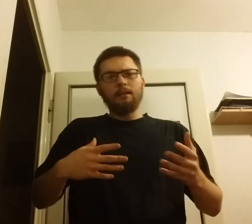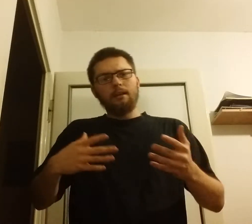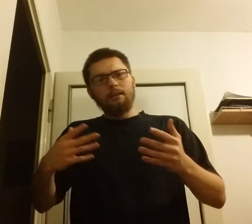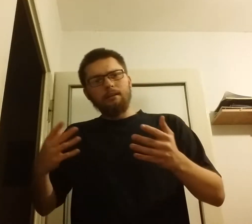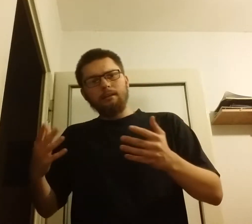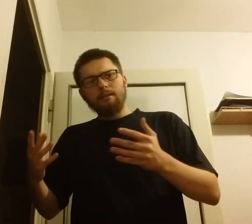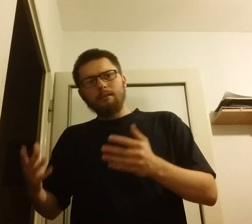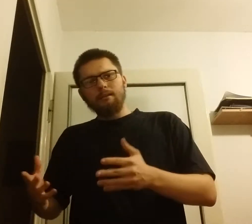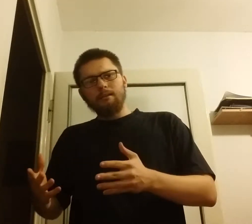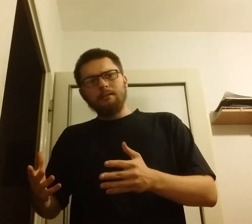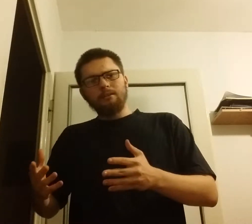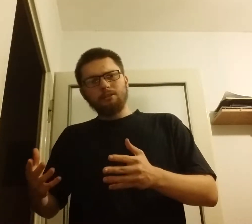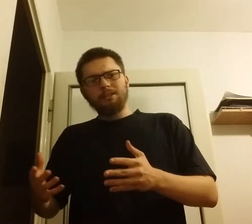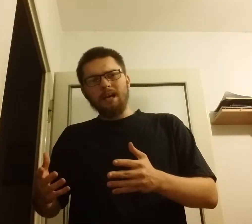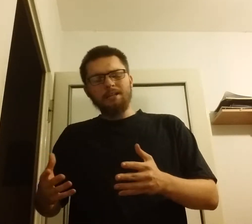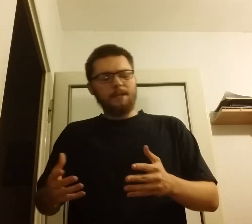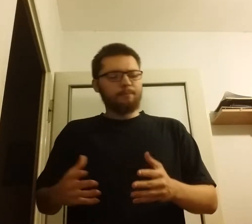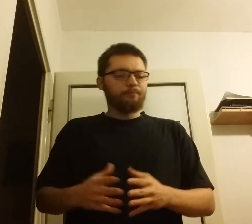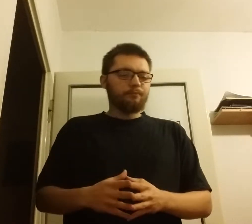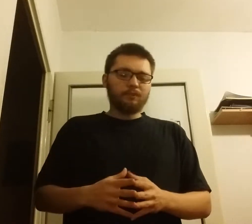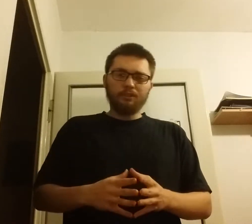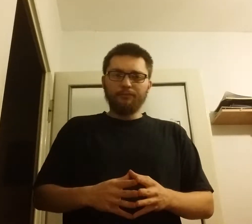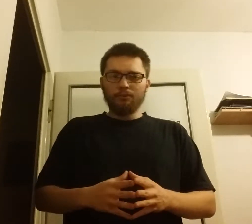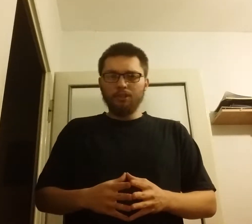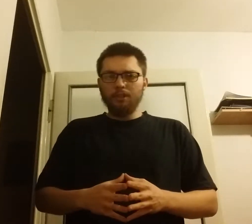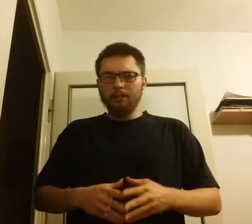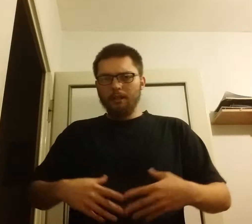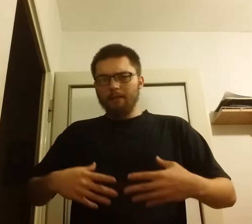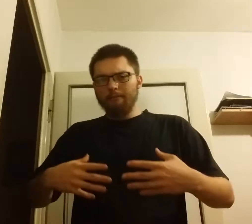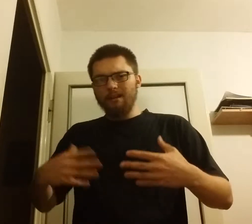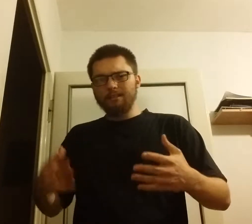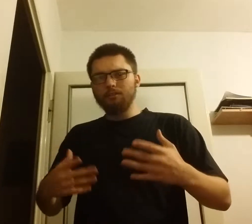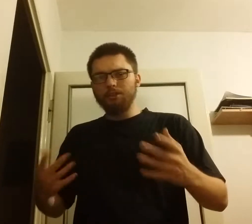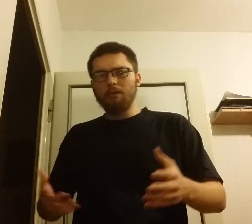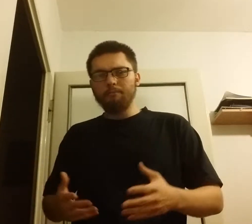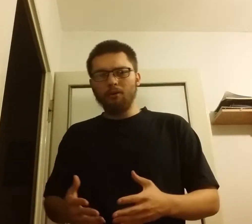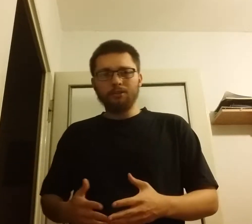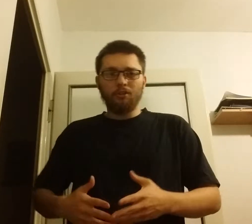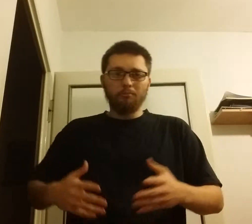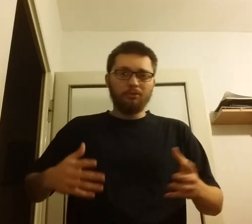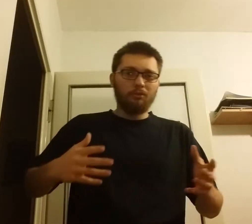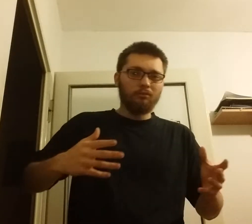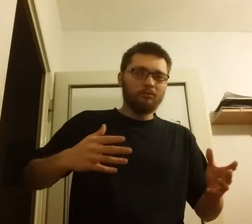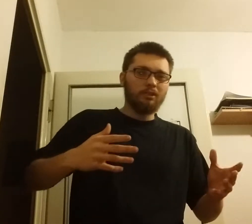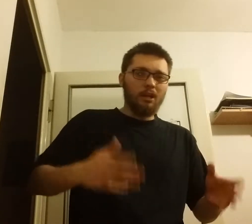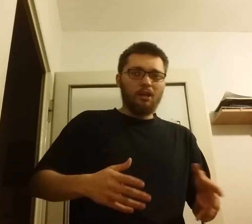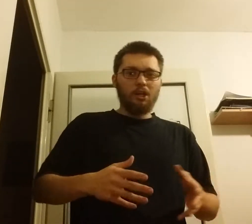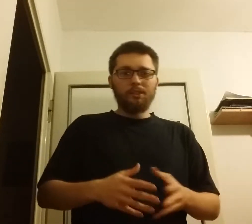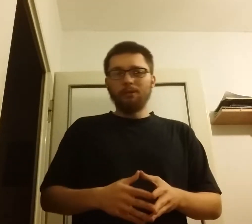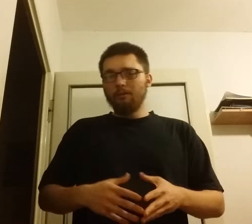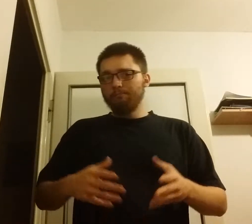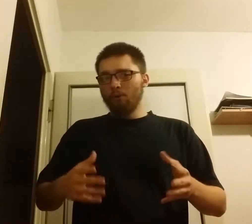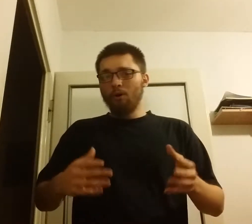Rosjanie stworzyli własne oddziały Polski, obiecując im po